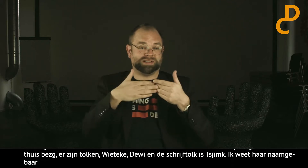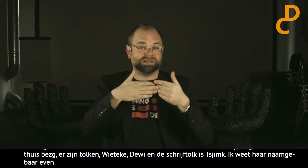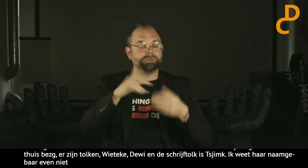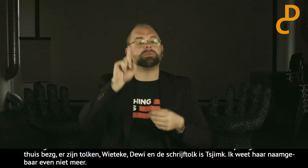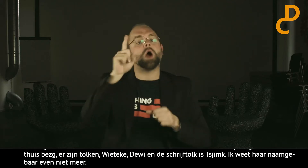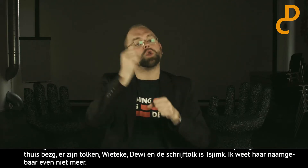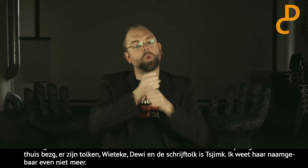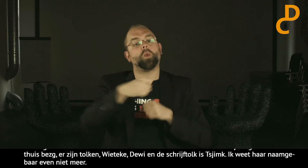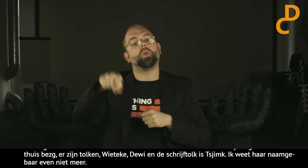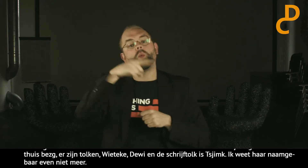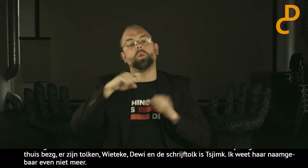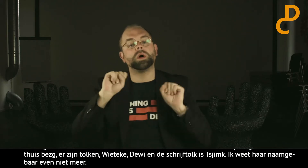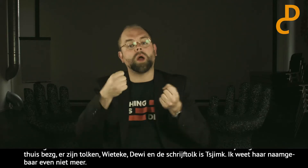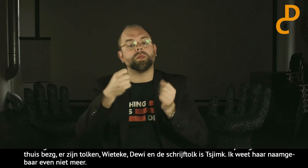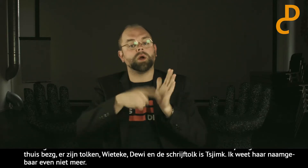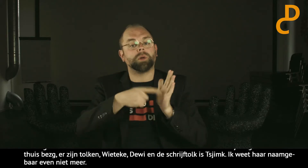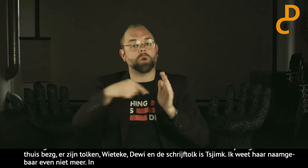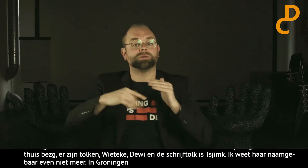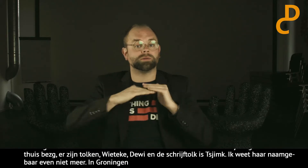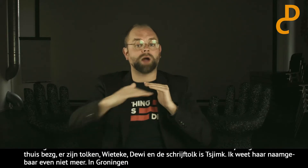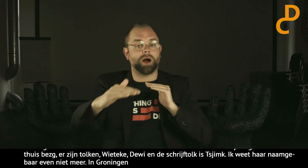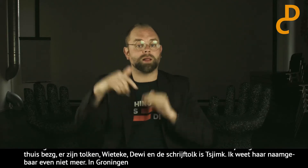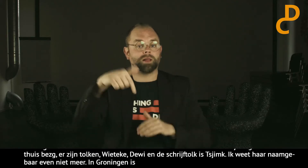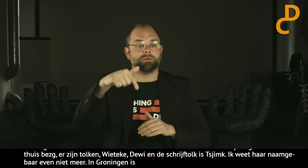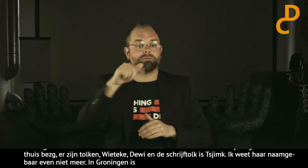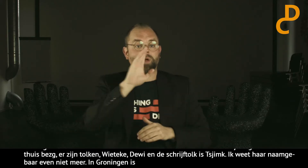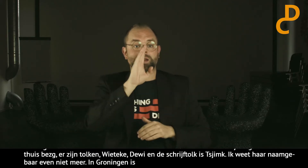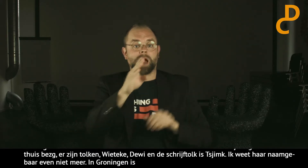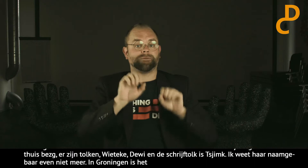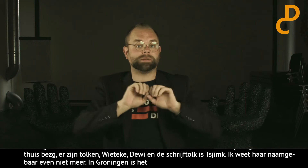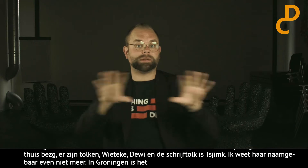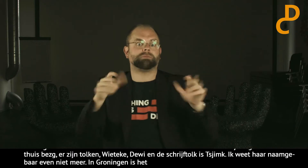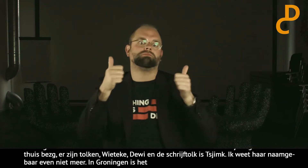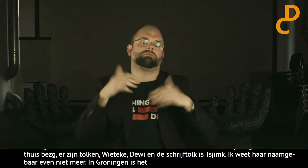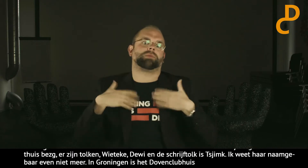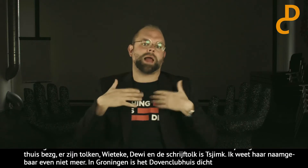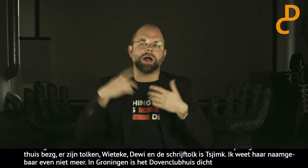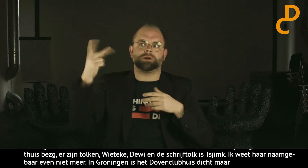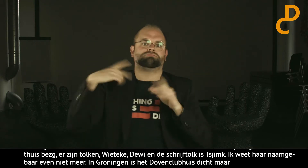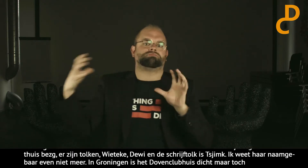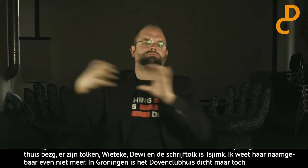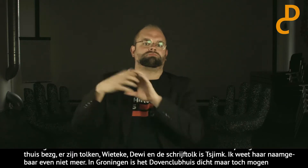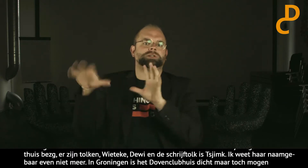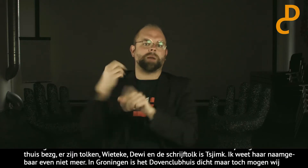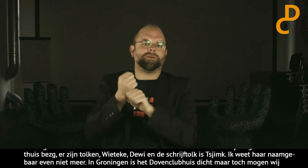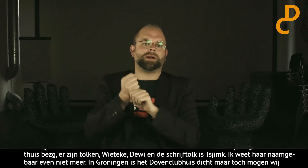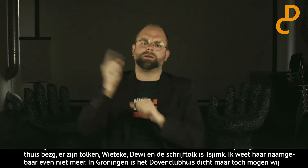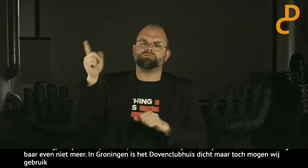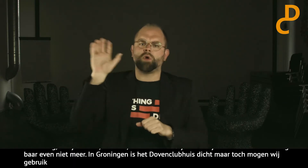In Groningen is het dove clubhuis dicht. Maar toch mogen wij gebruik maken van de zaal voor deze live uitzending. Dus daar zijn we enorm blij mee met